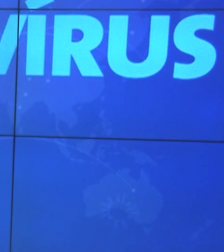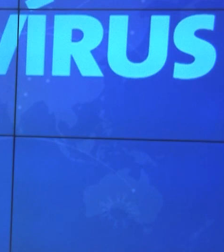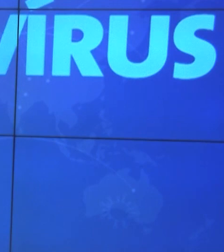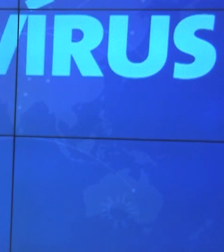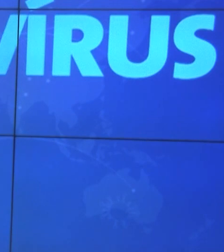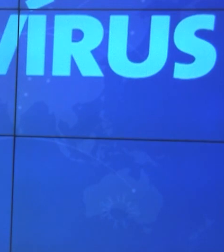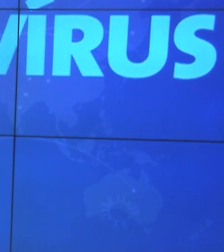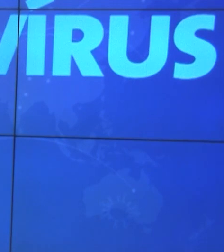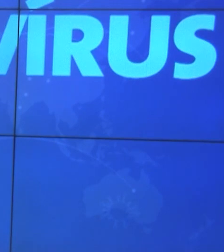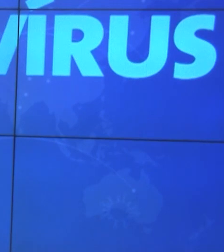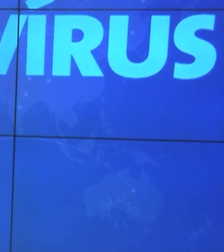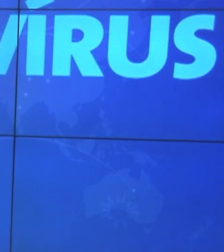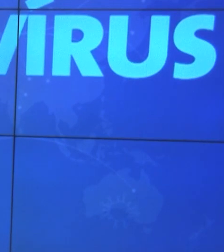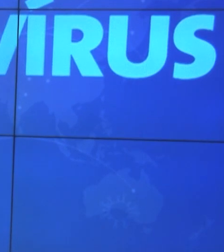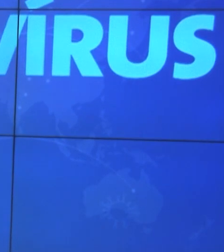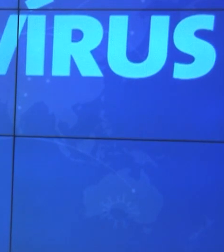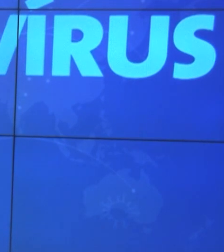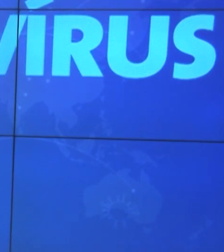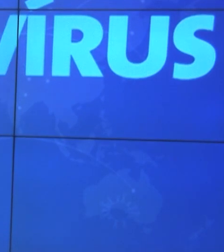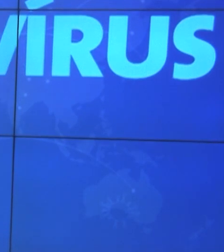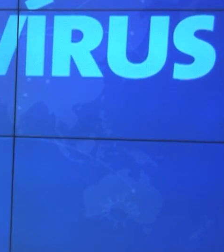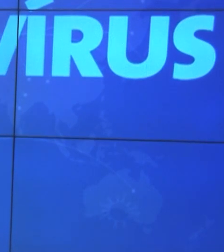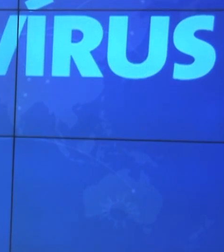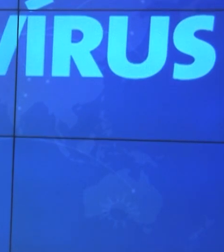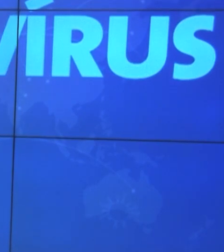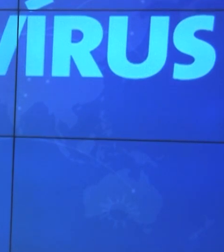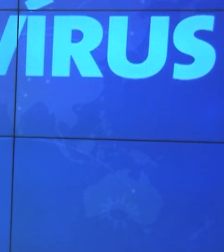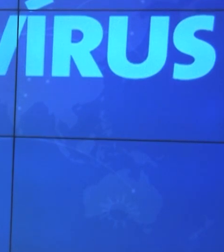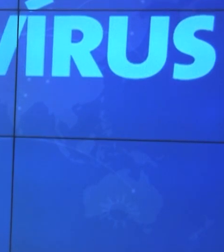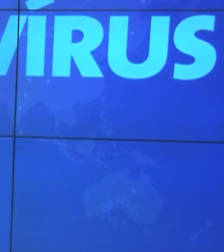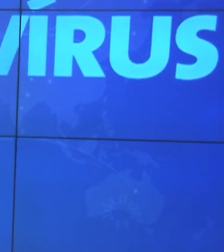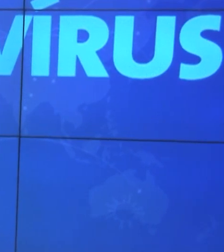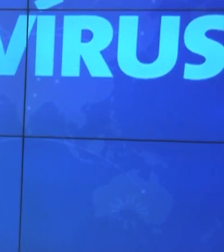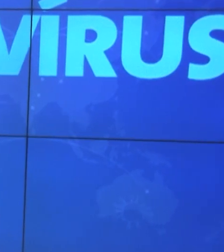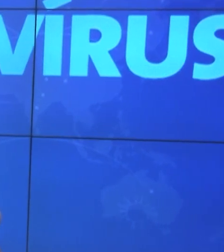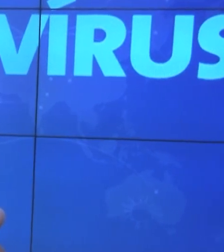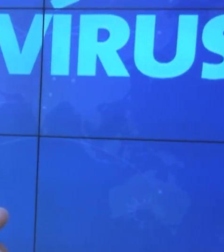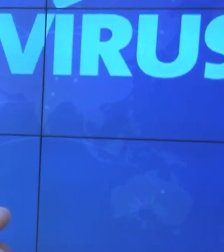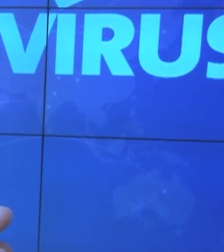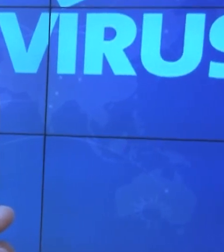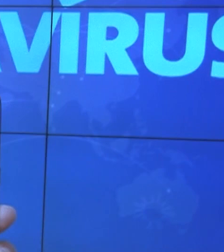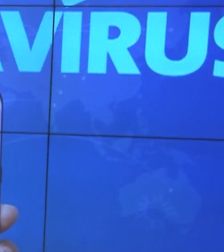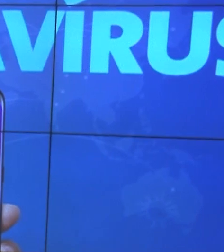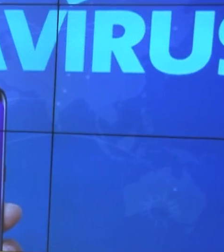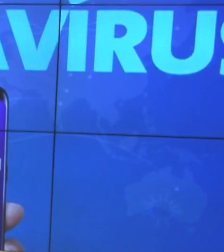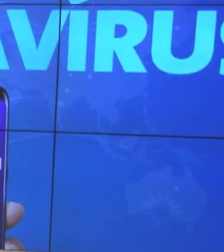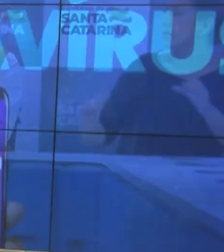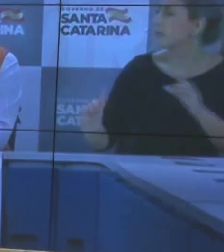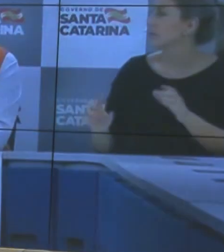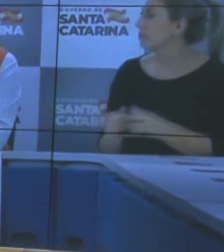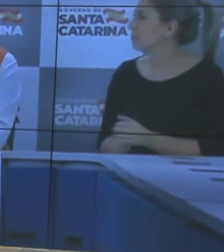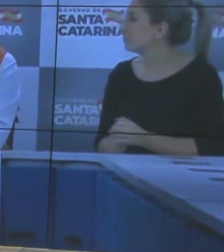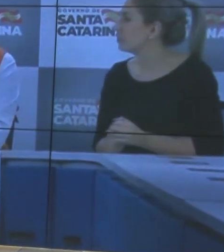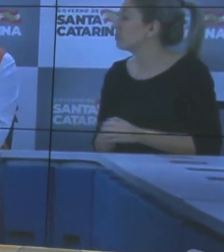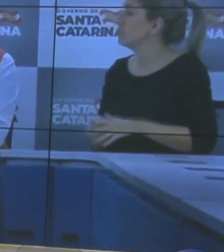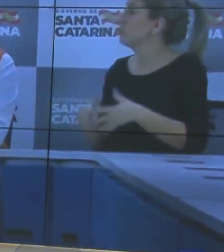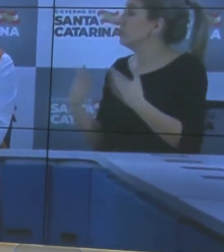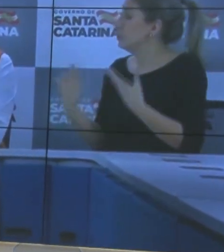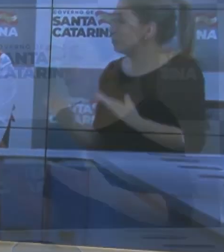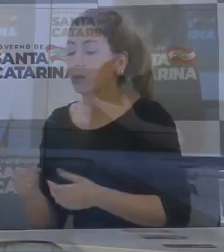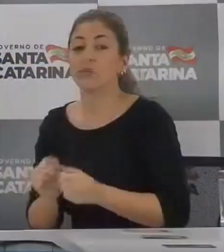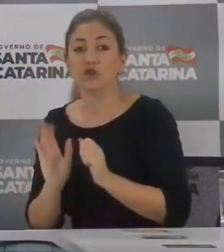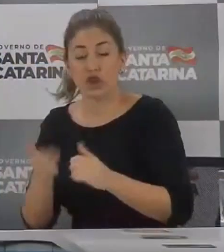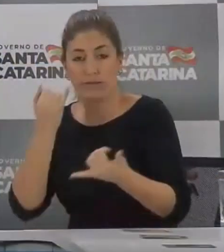confinado. E o governador também se posicionou e falou sobre outras questões na mesma coletiva. Vamos ver. Temos